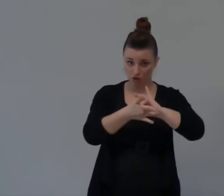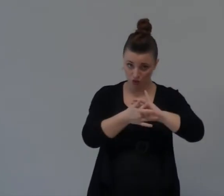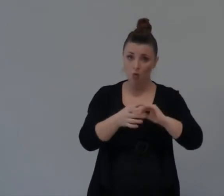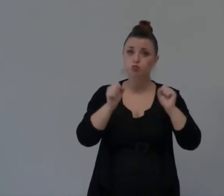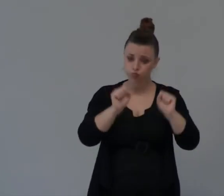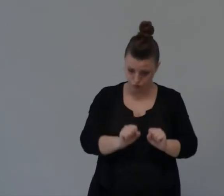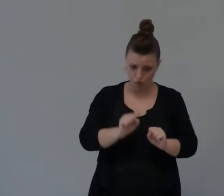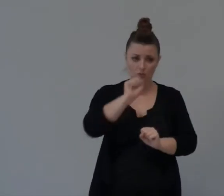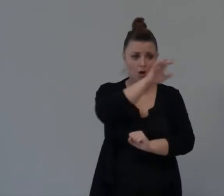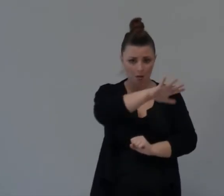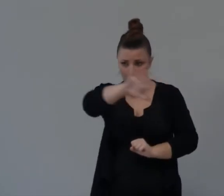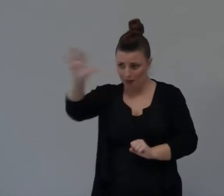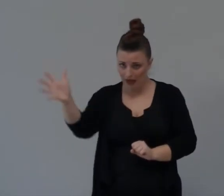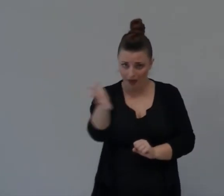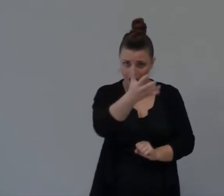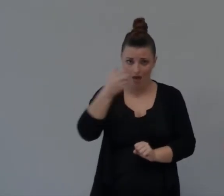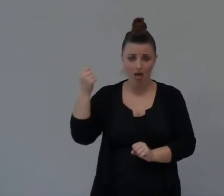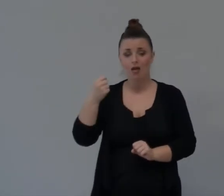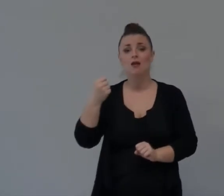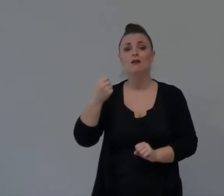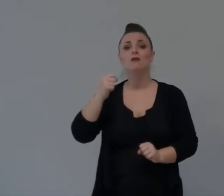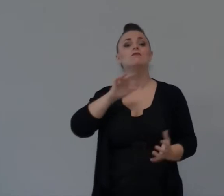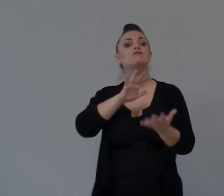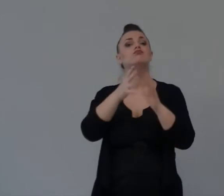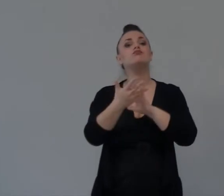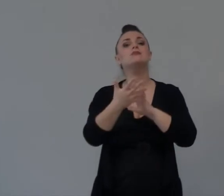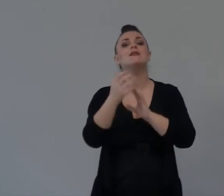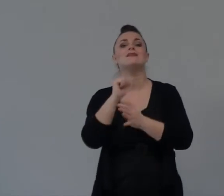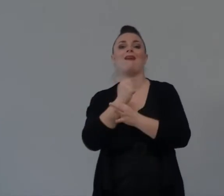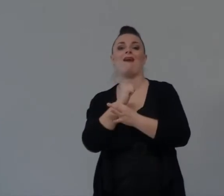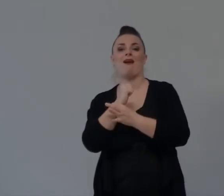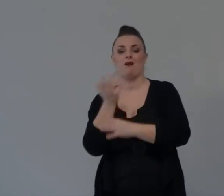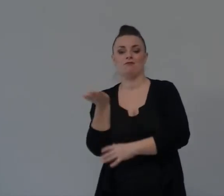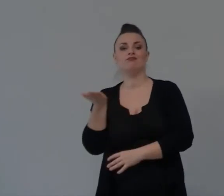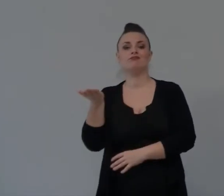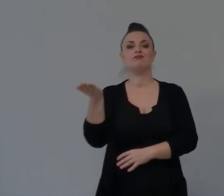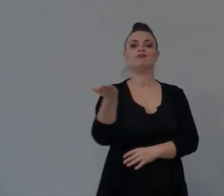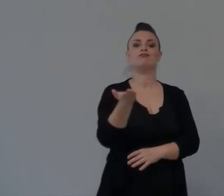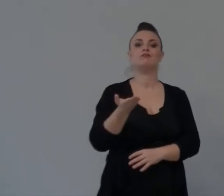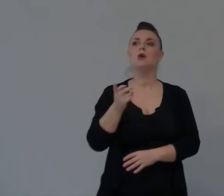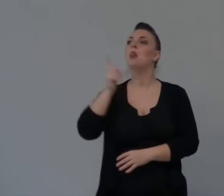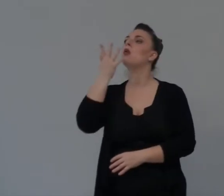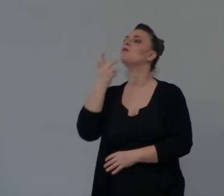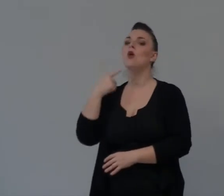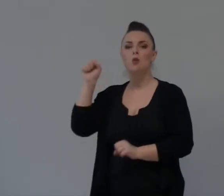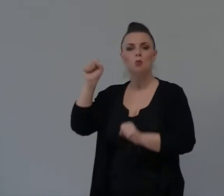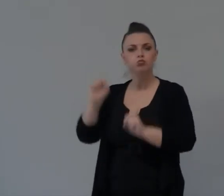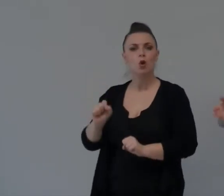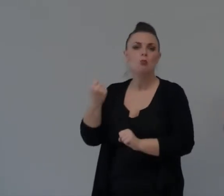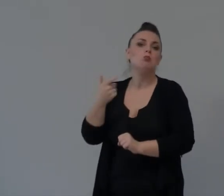Come Schiavi Gesù E' Un Potente Se Lui Vuole Zotto Tutti Convertiti Immediatamente